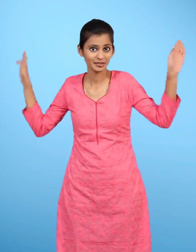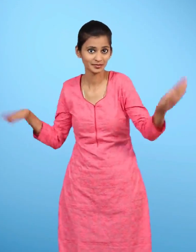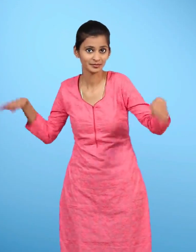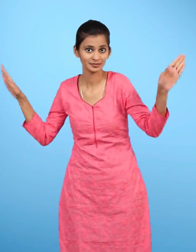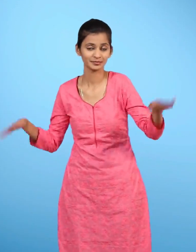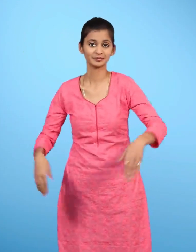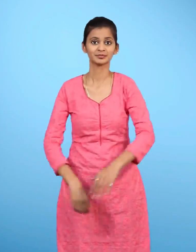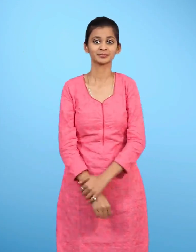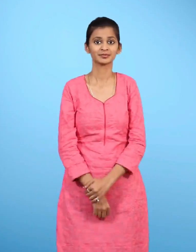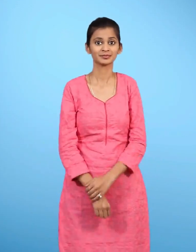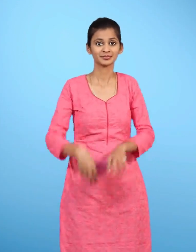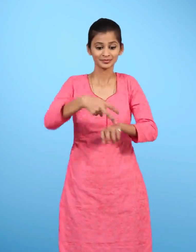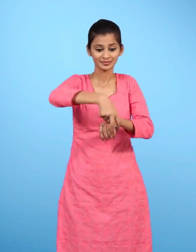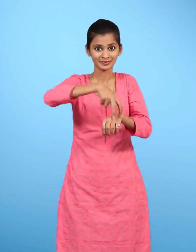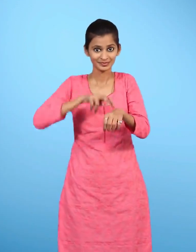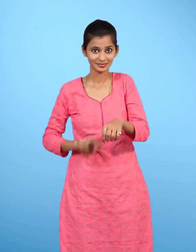कववा गिलहरी